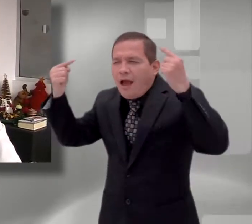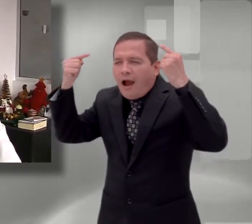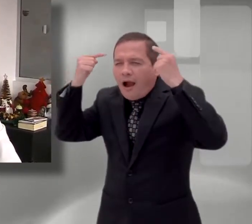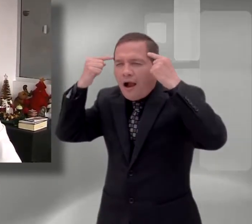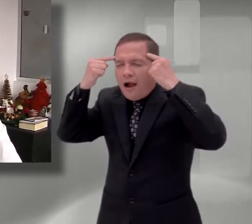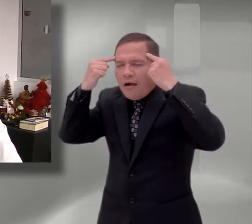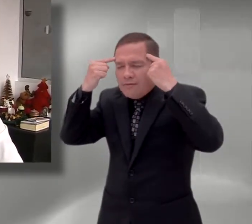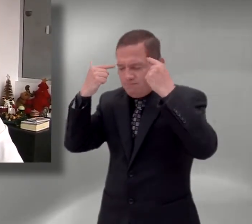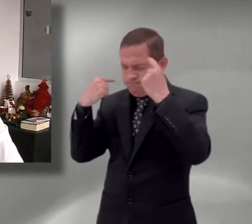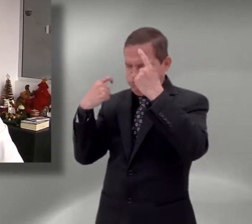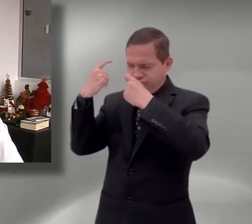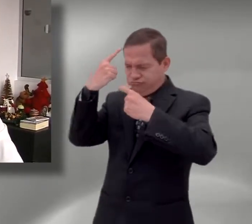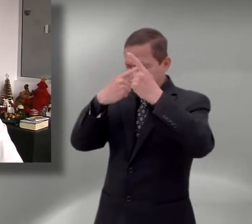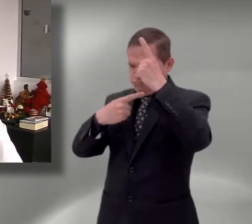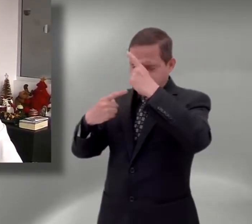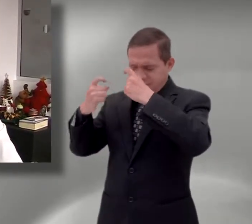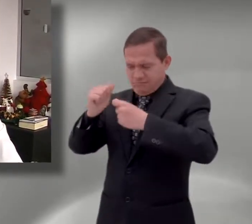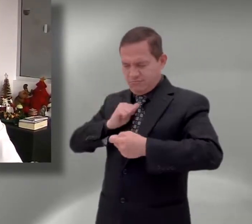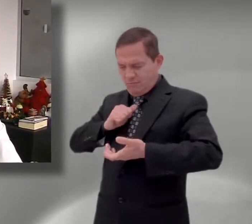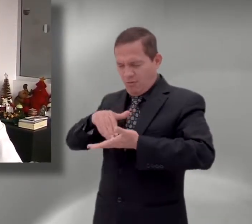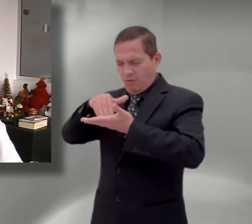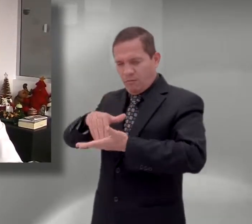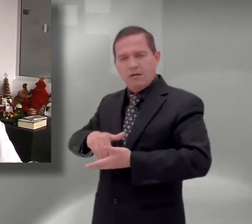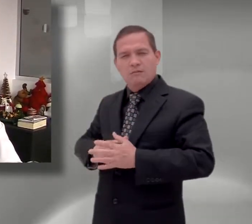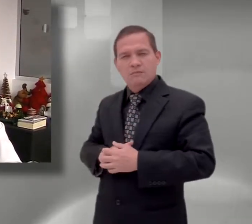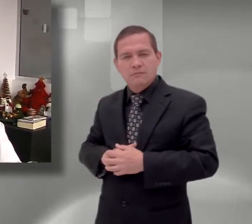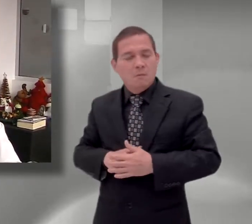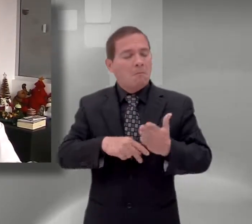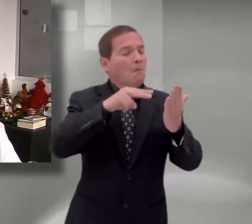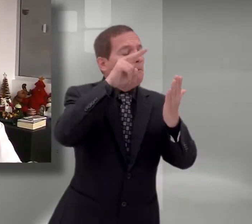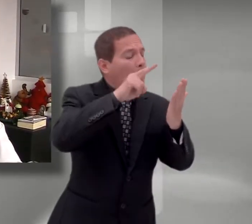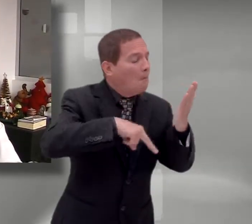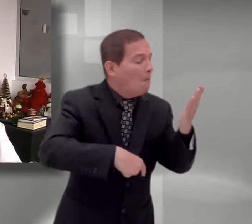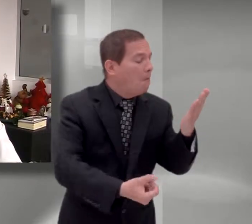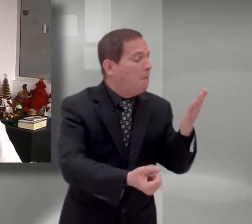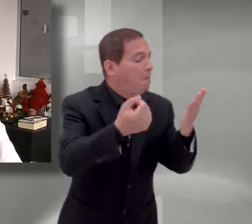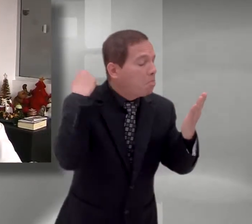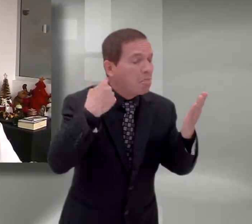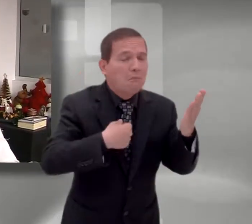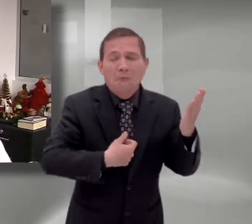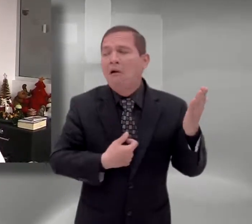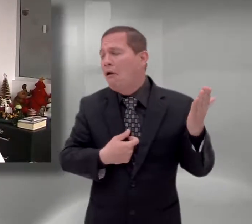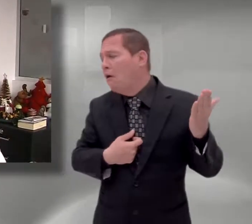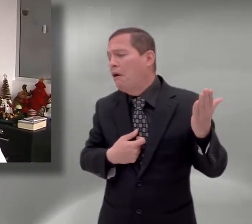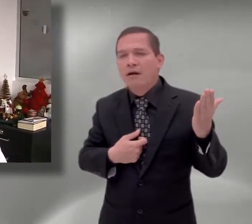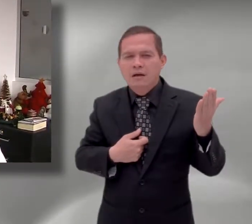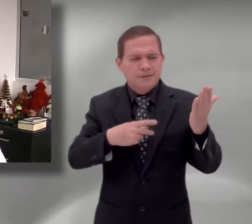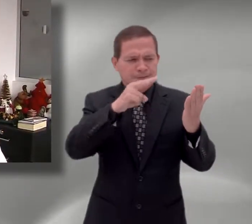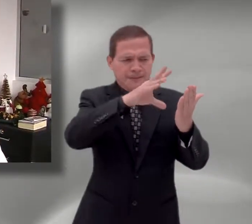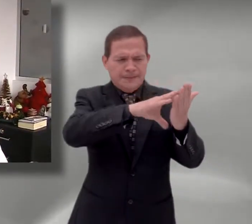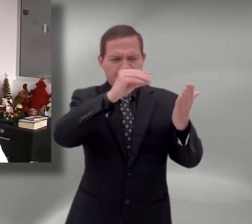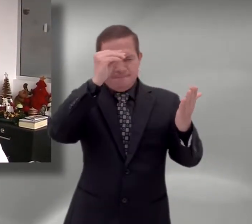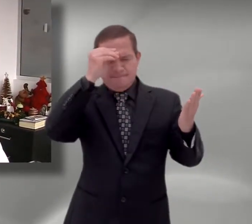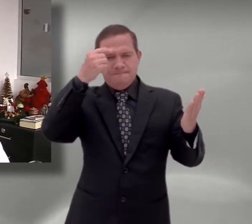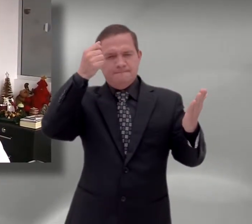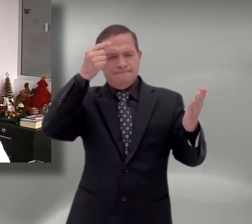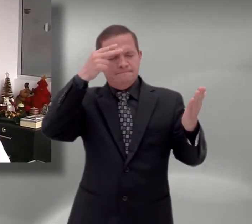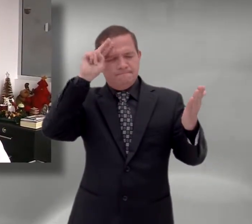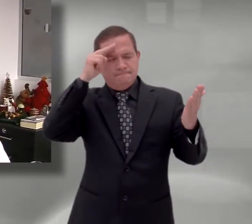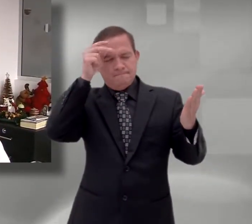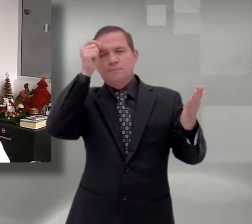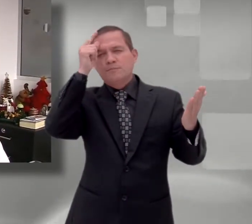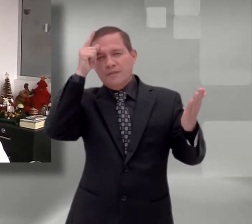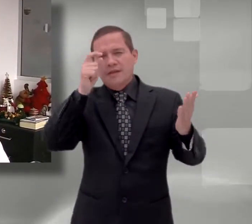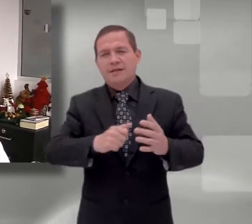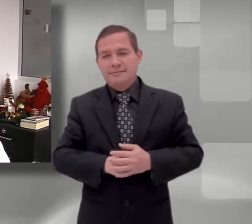Orientar la educación lingüística a favorecer el aprendizaje de las habilidades expresivas y comprensivas. Otro de nuestros